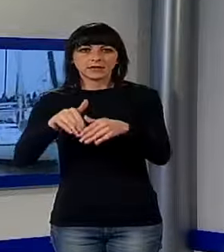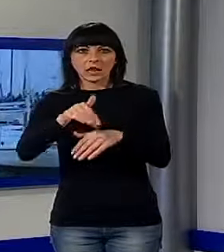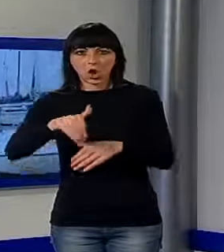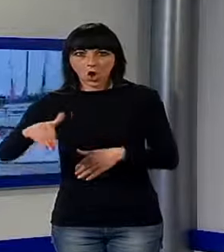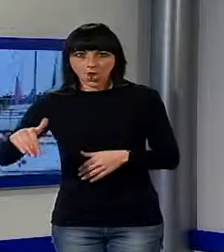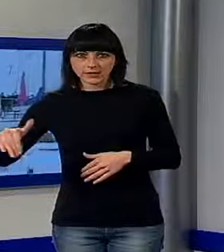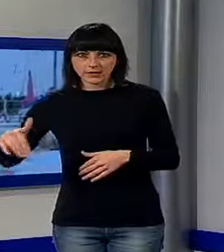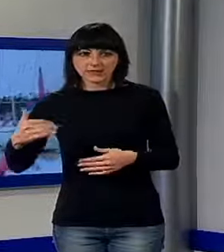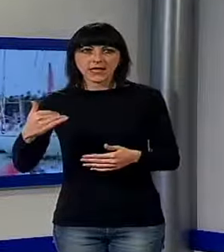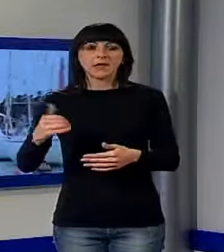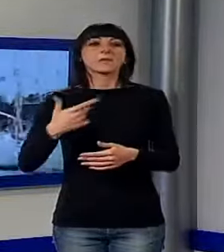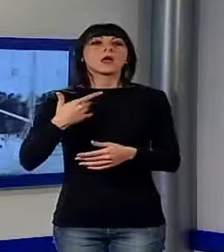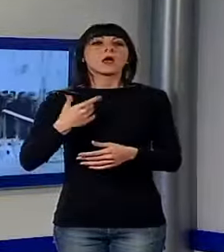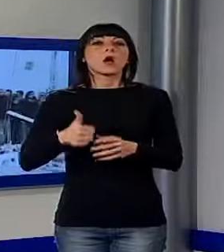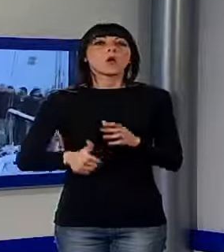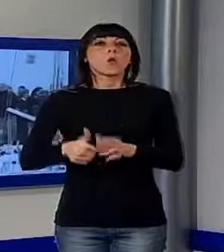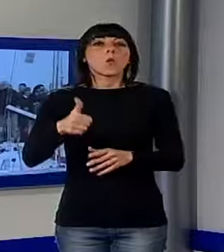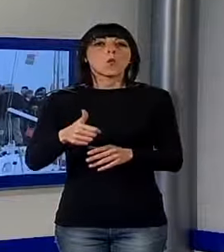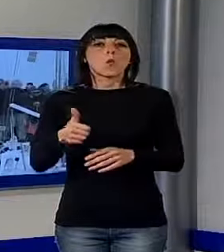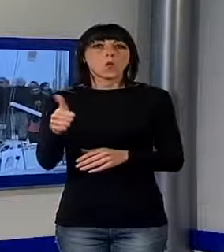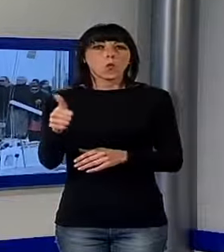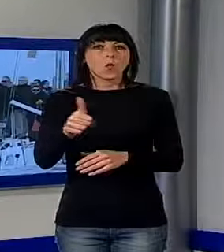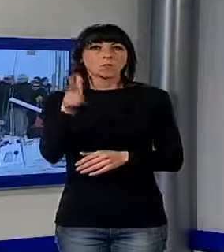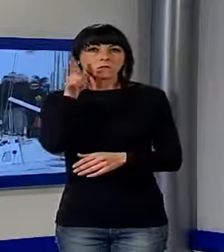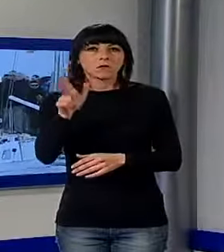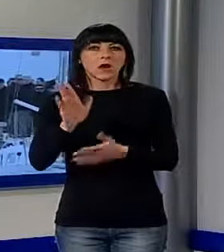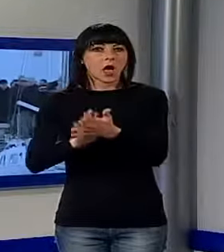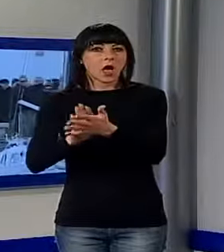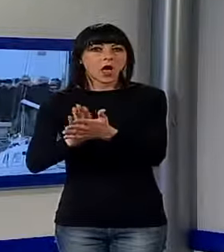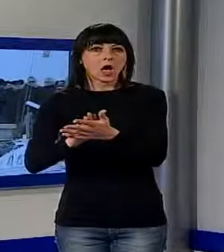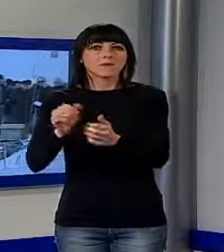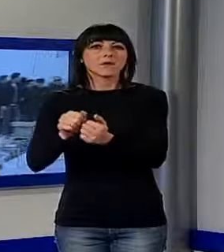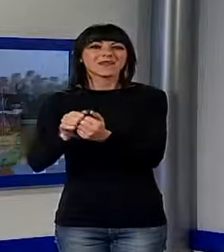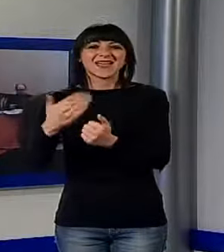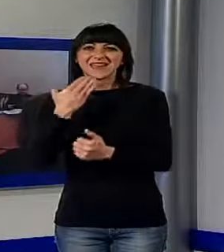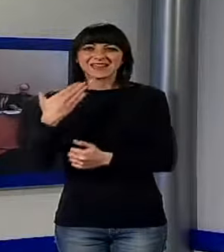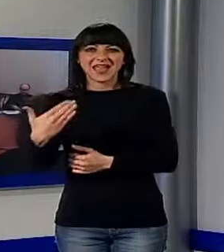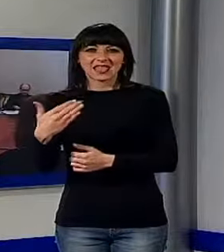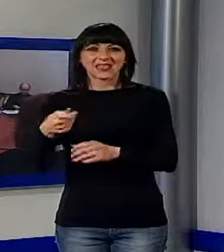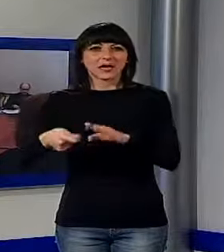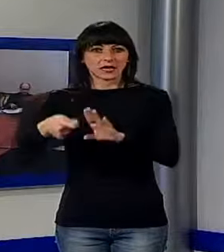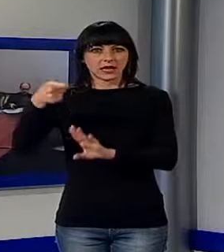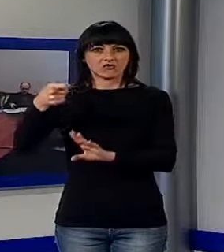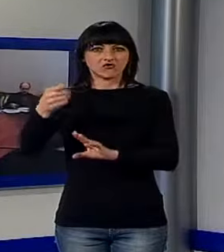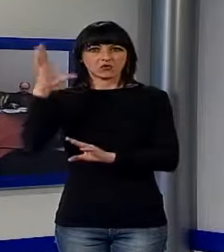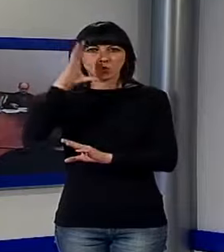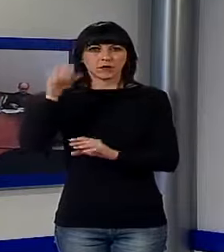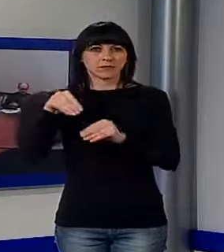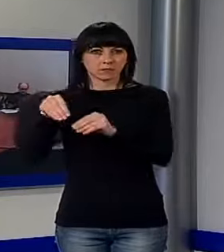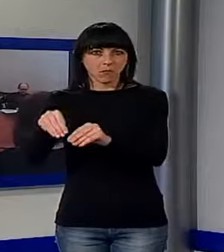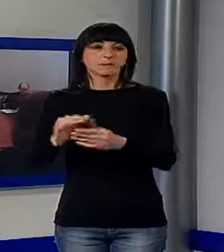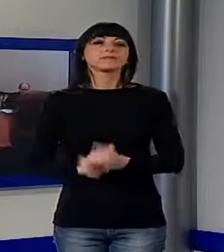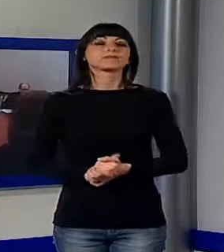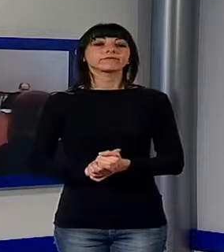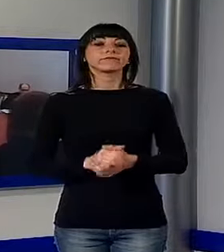'unica eccezione di Pietrasanta, che registra una lieve crescita rispetto allo scorso anno. Sono questi i dati riferiti dalla provincia di